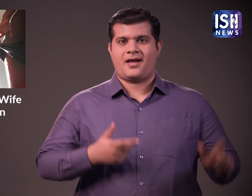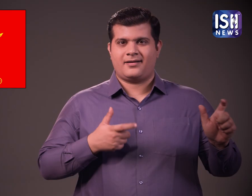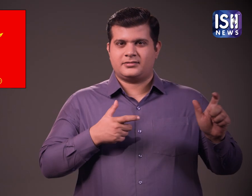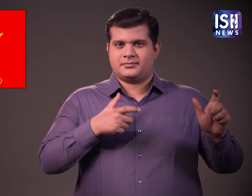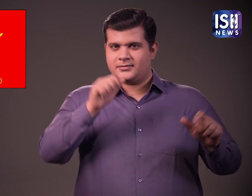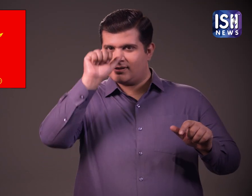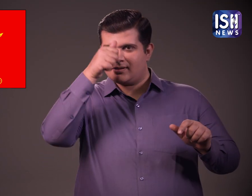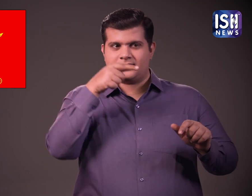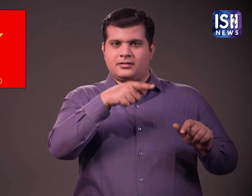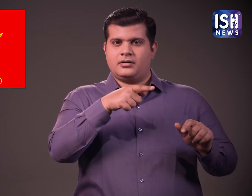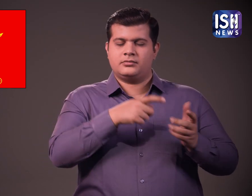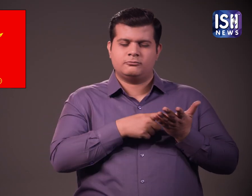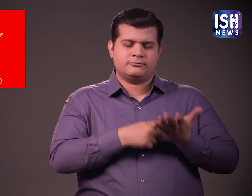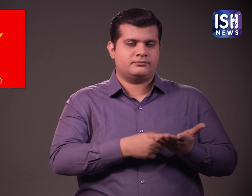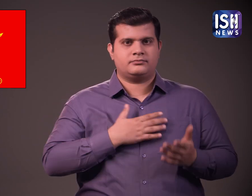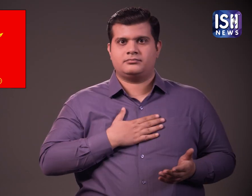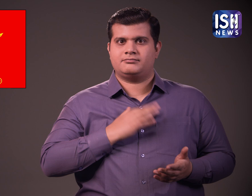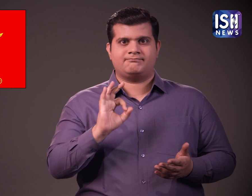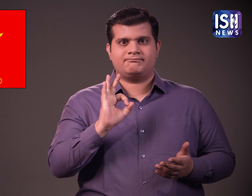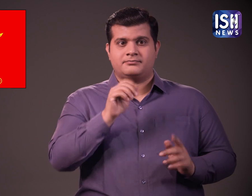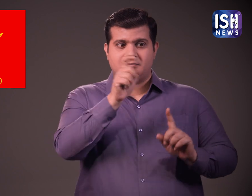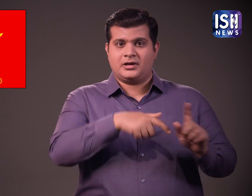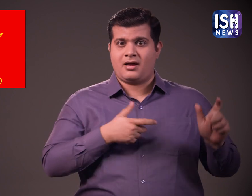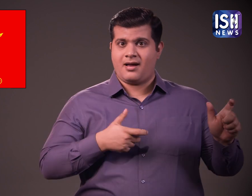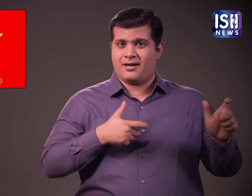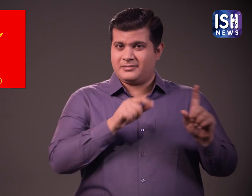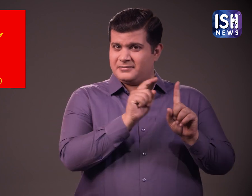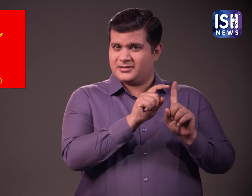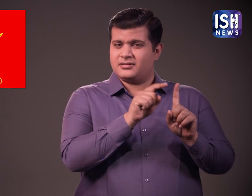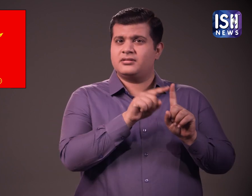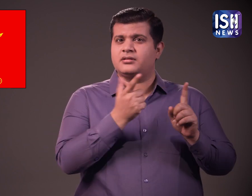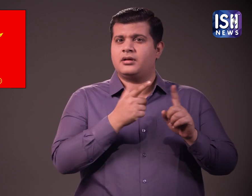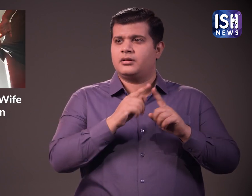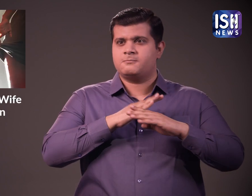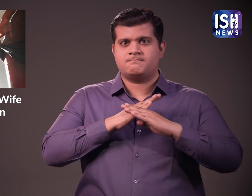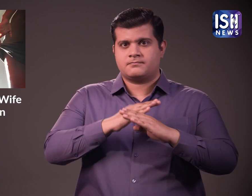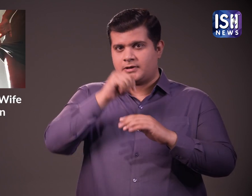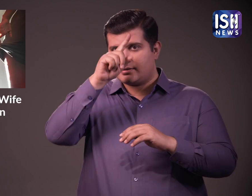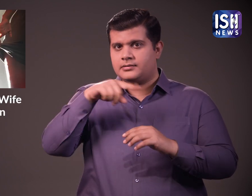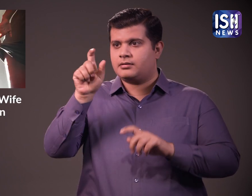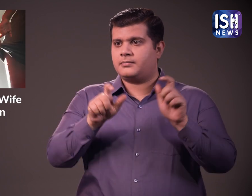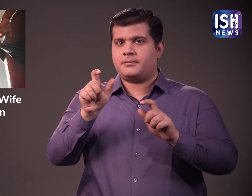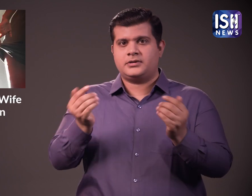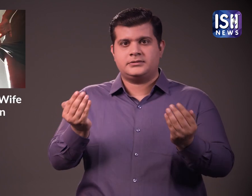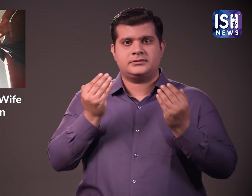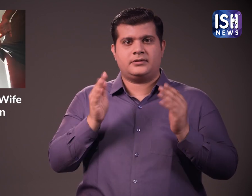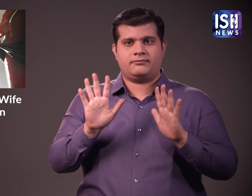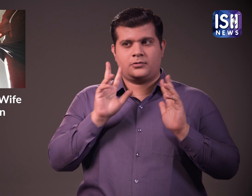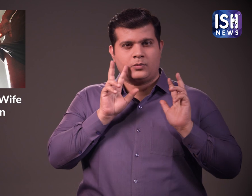एक भारतिय जवान का बहुत सम्मान किया जाना चाहिए जवान देश की रक्षा के लिए नागरिकों को सुरक्षित